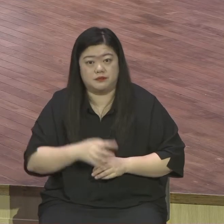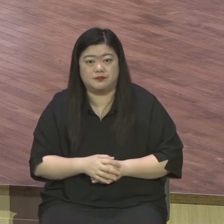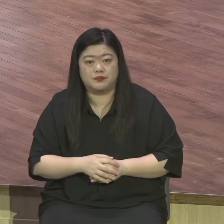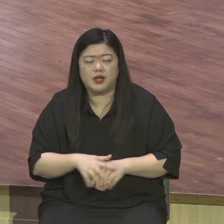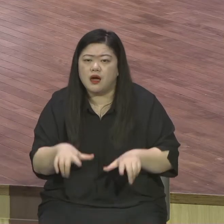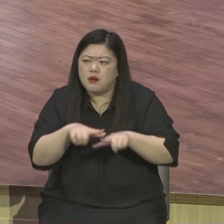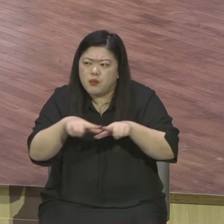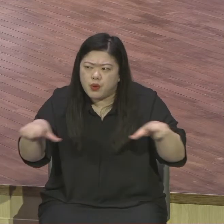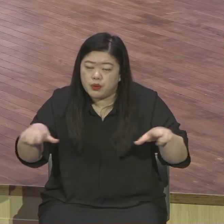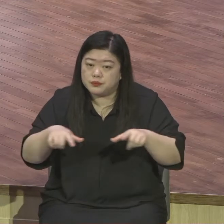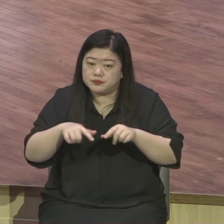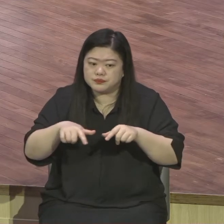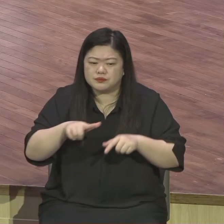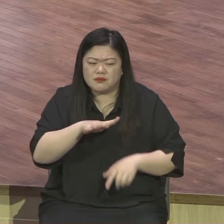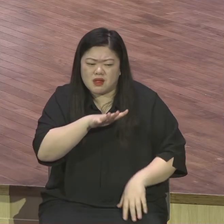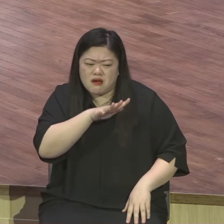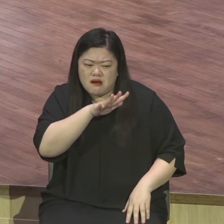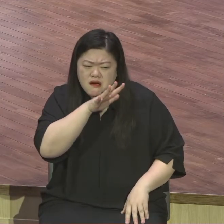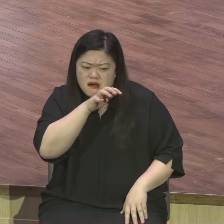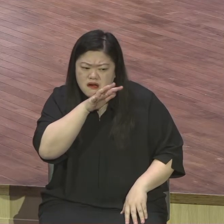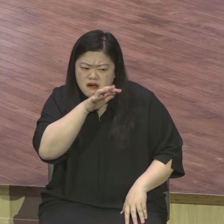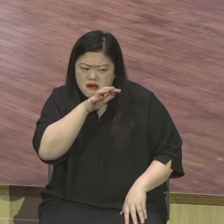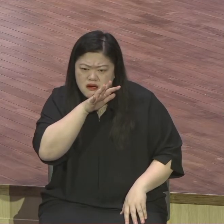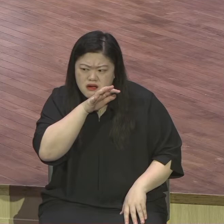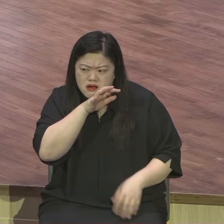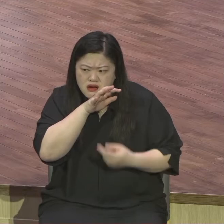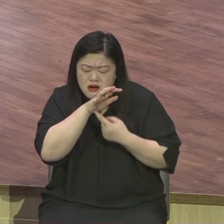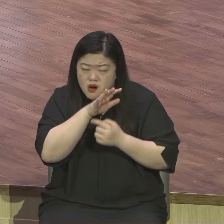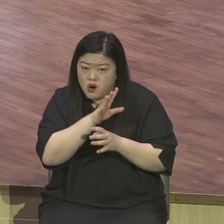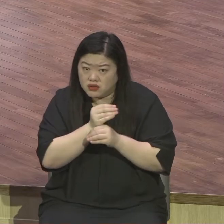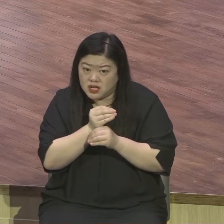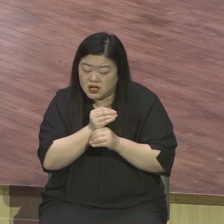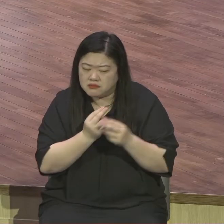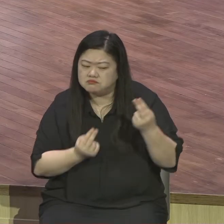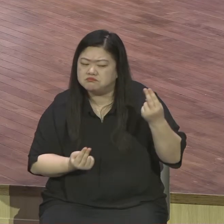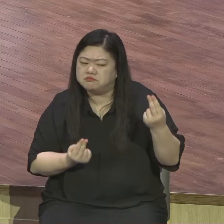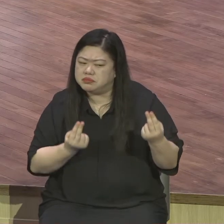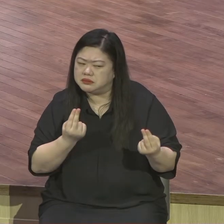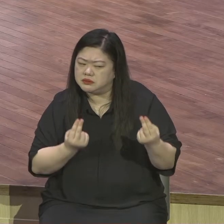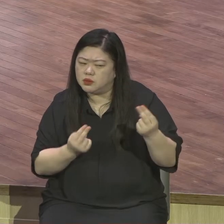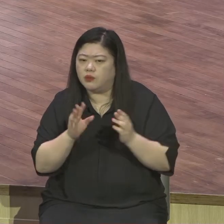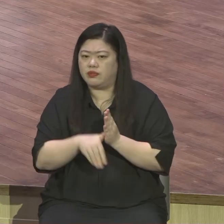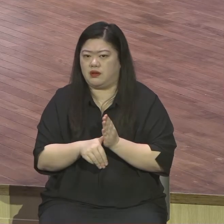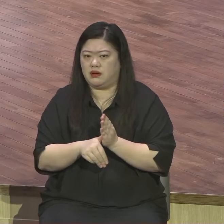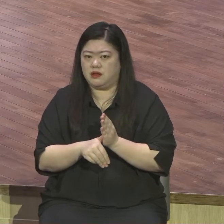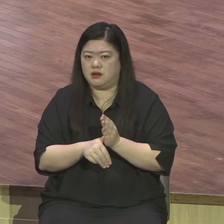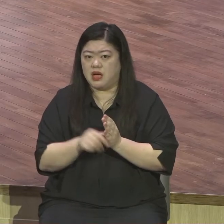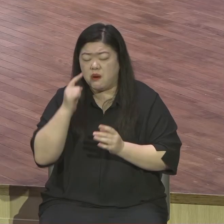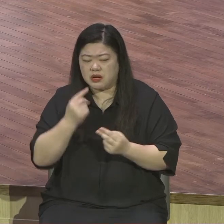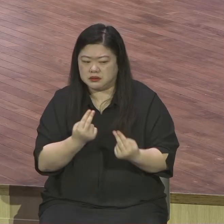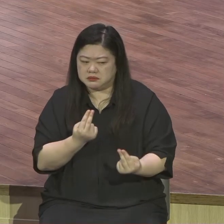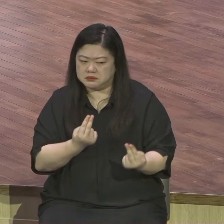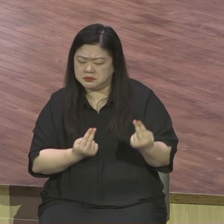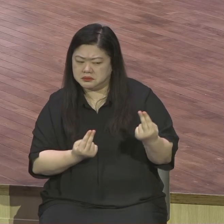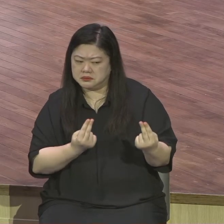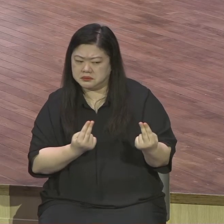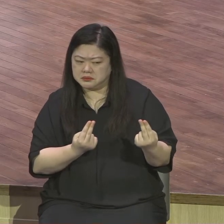그 원인은 비교의식 할 때 나옵니다 기분 나쁩니다 자존심 상합니다 마음 다칩니다